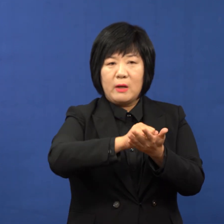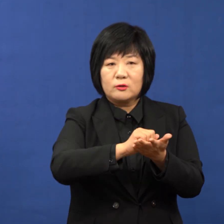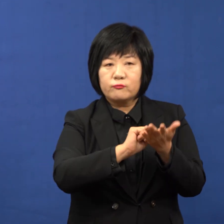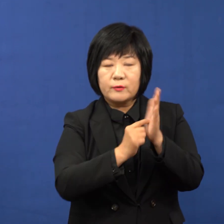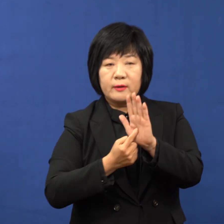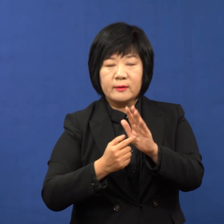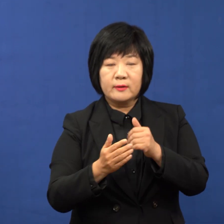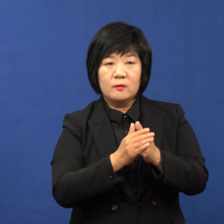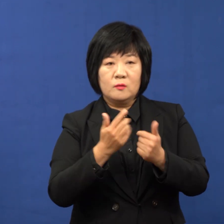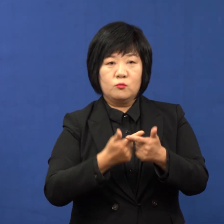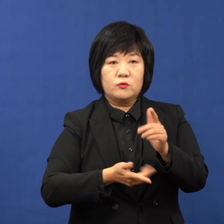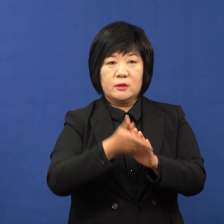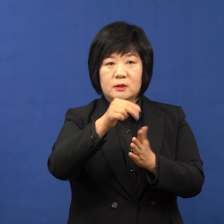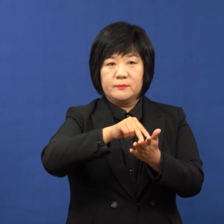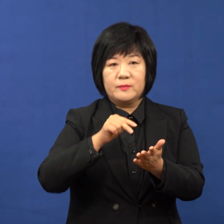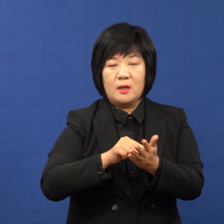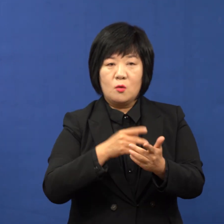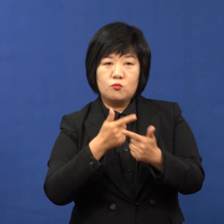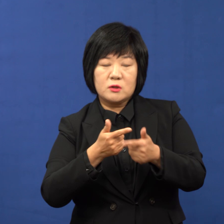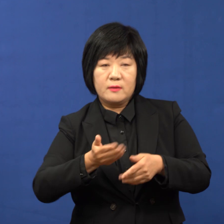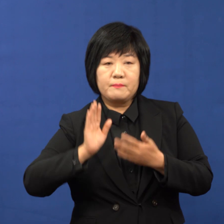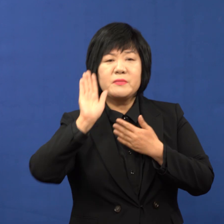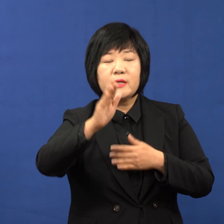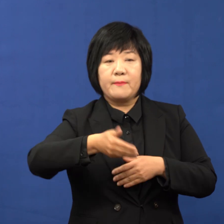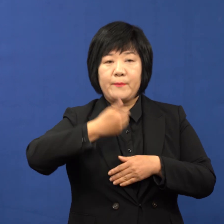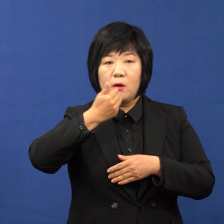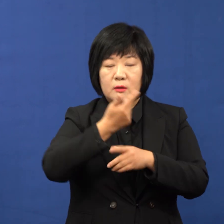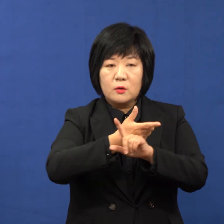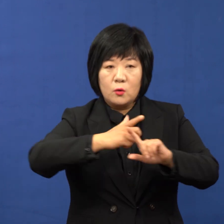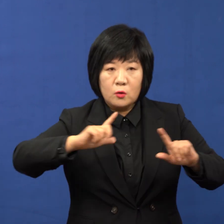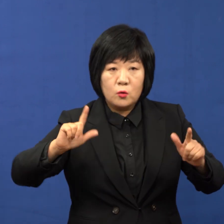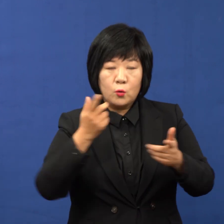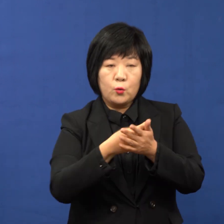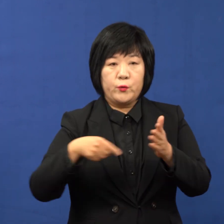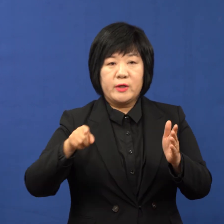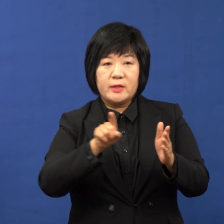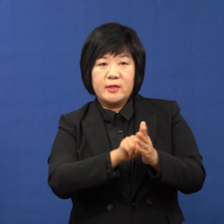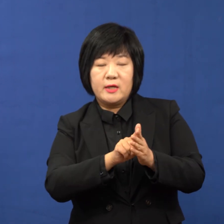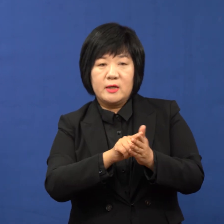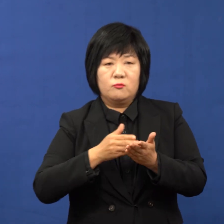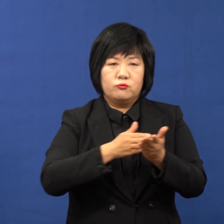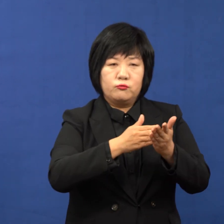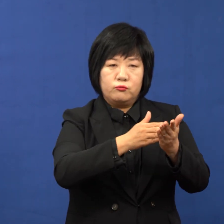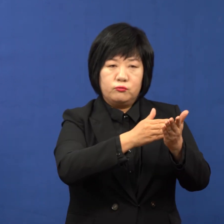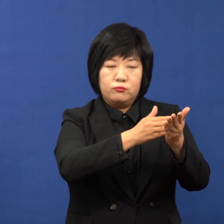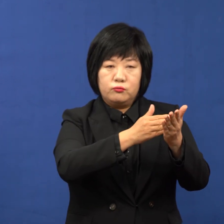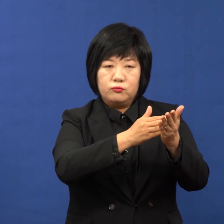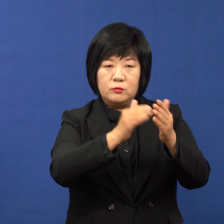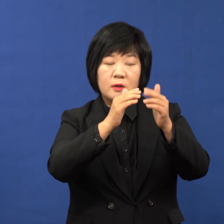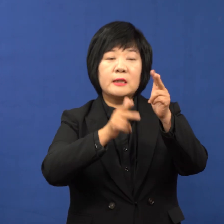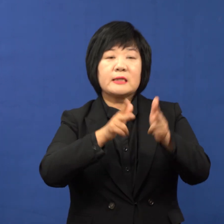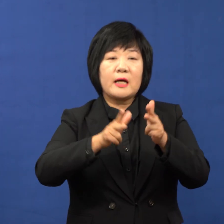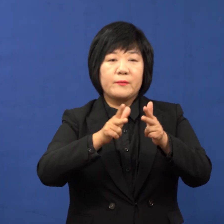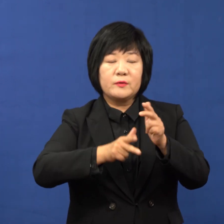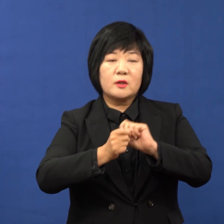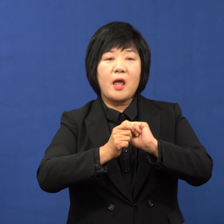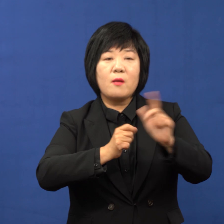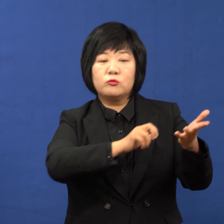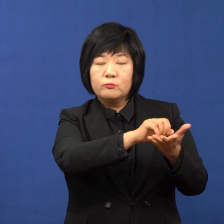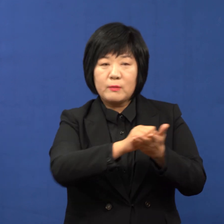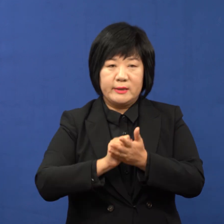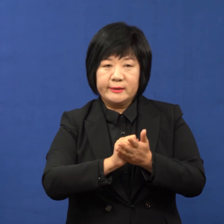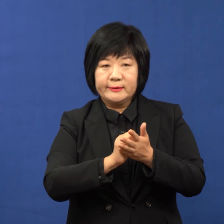우리 시가 부산의 미래 먹거리를 위해 역점적으로 건의한 주요 사업들이 대부분 반영되는 큰 성과를